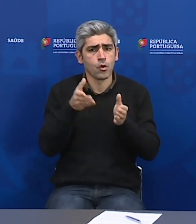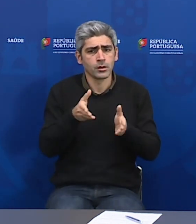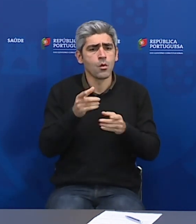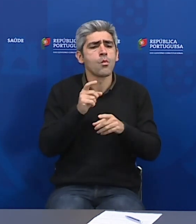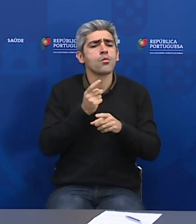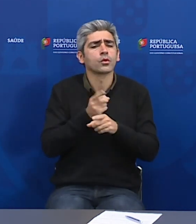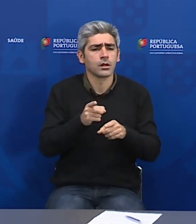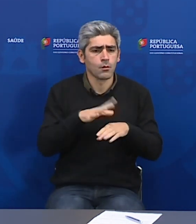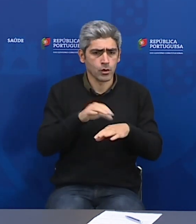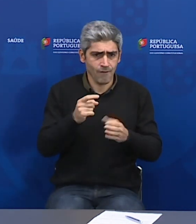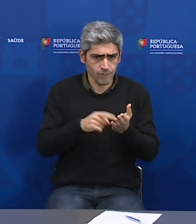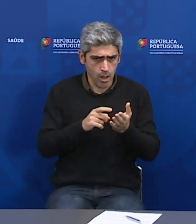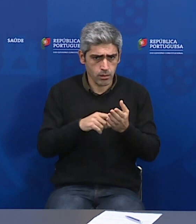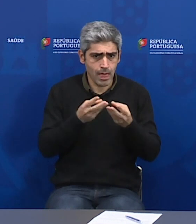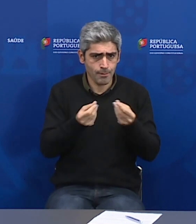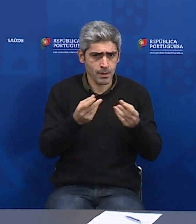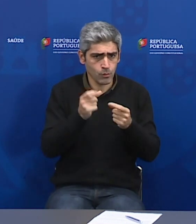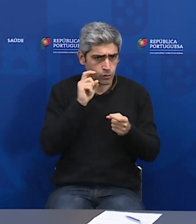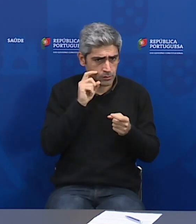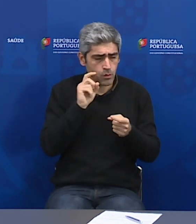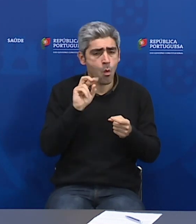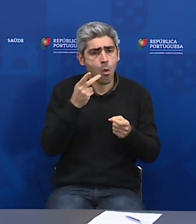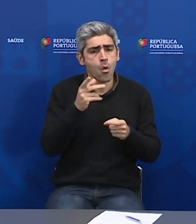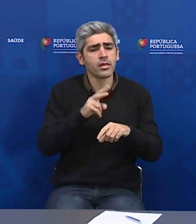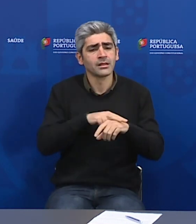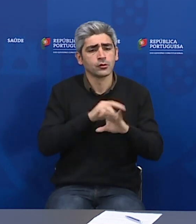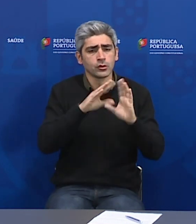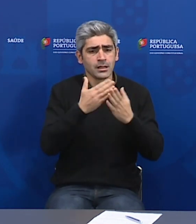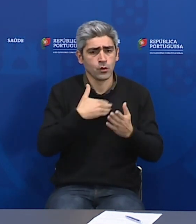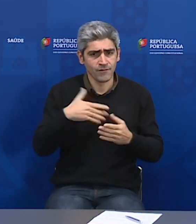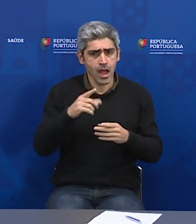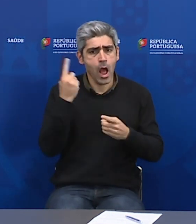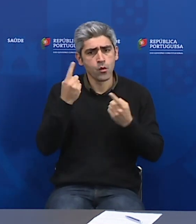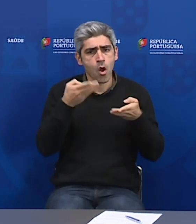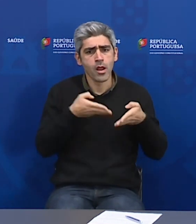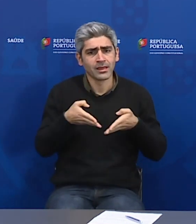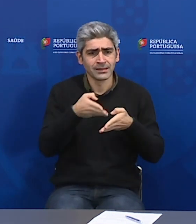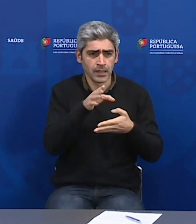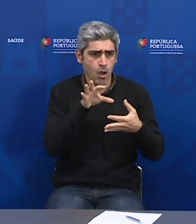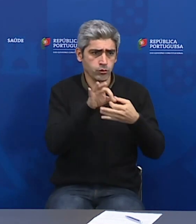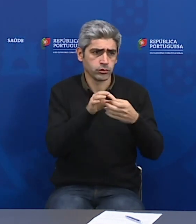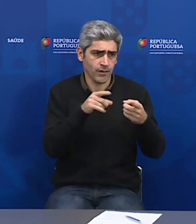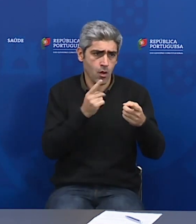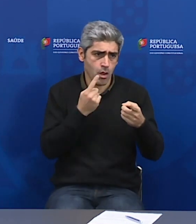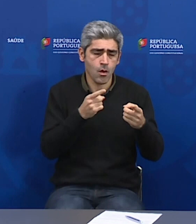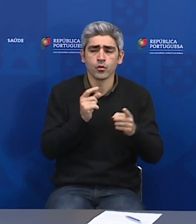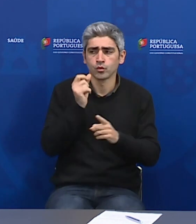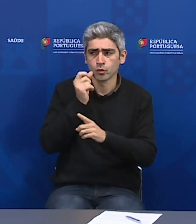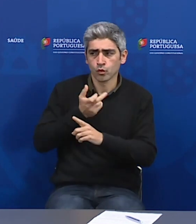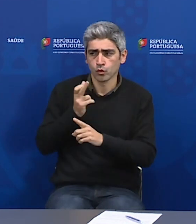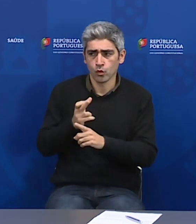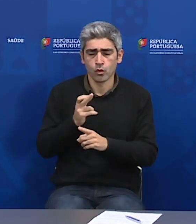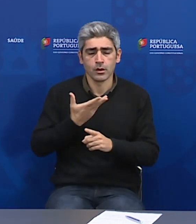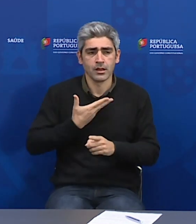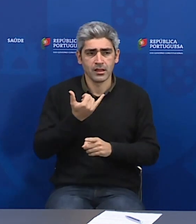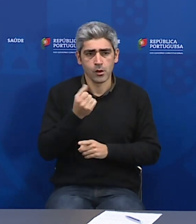equipamentos de proteção e se a DGS vai emitir alguma orientação neste sentido. Doutor Diogo, poderá responder-lhe com mais